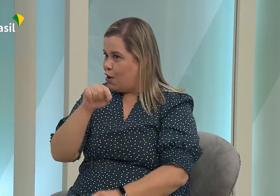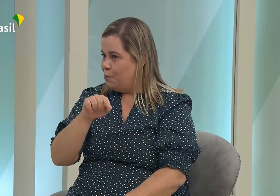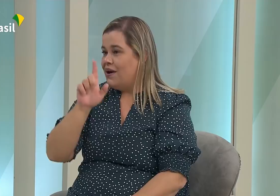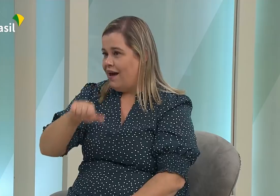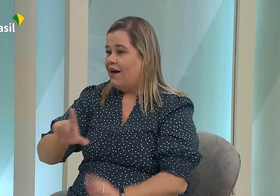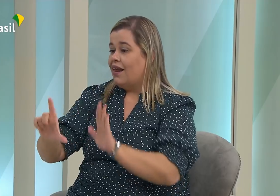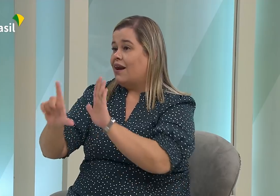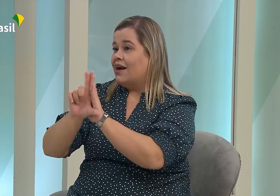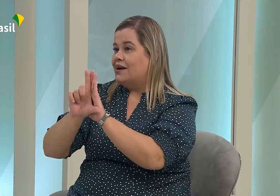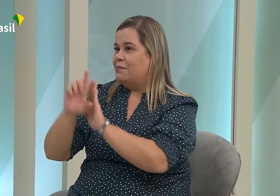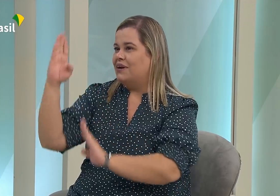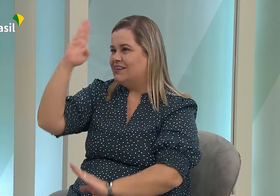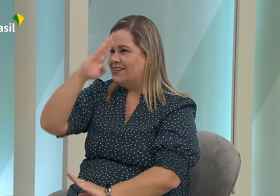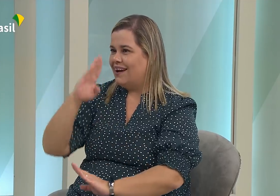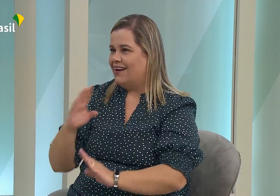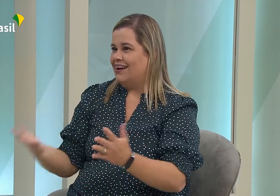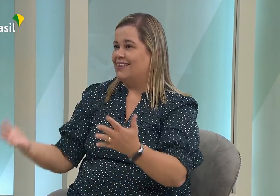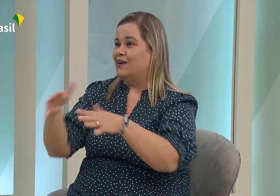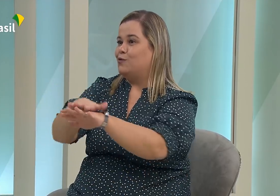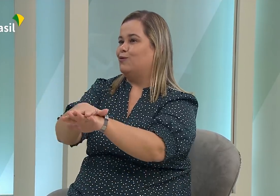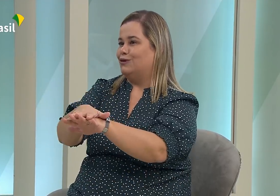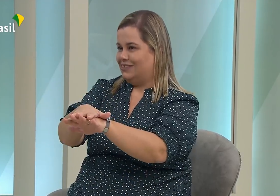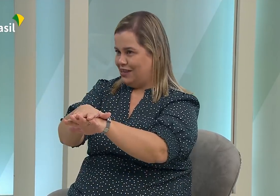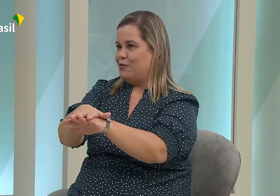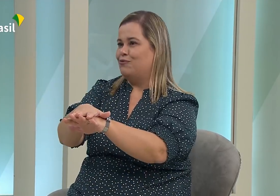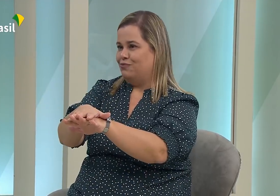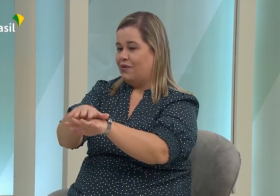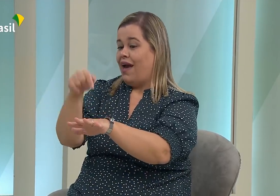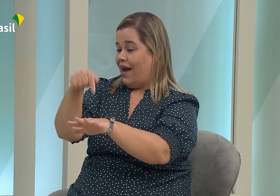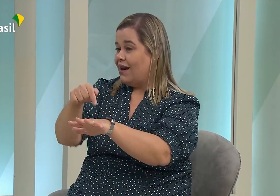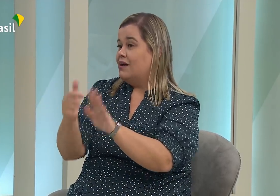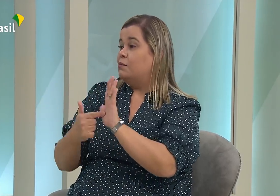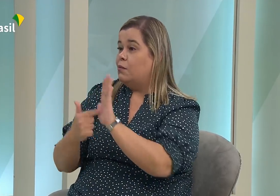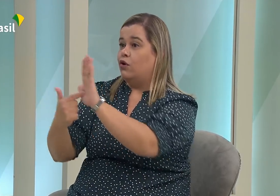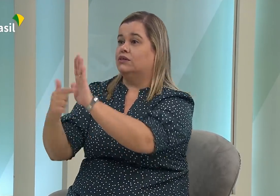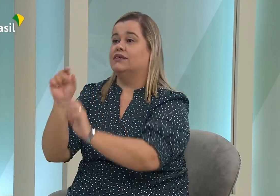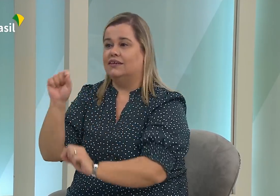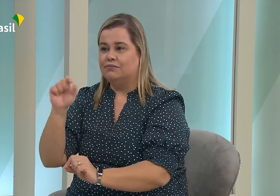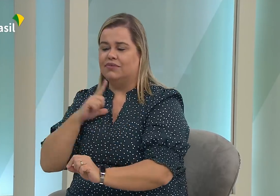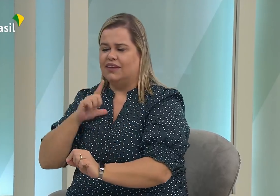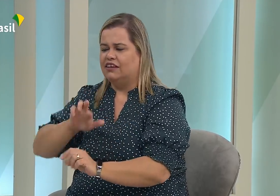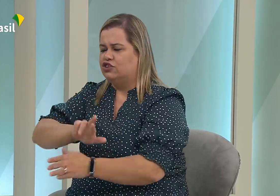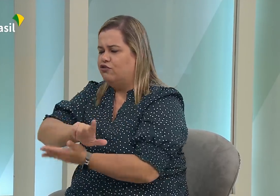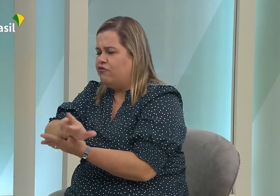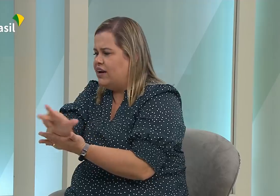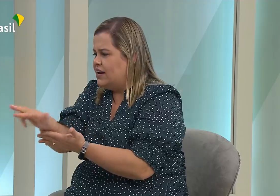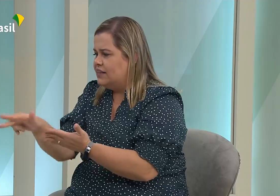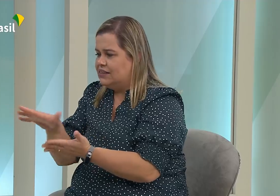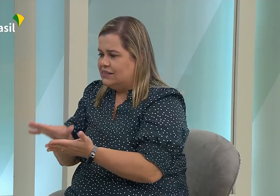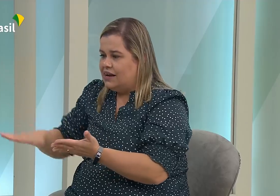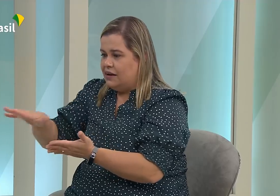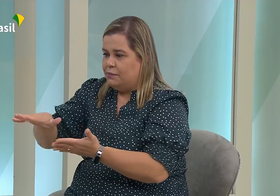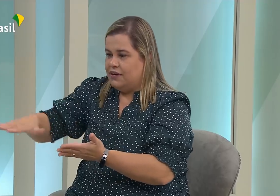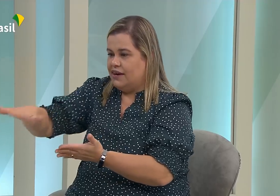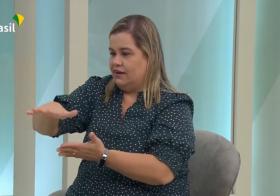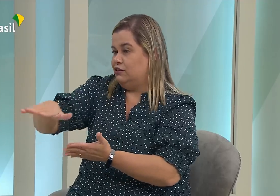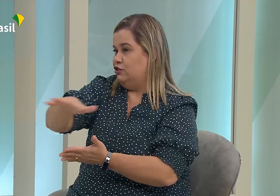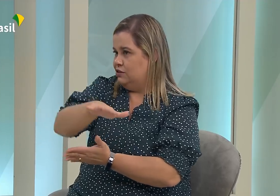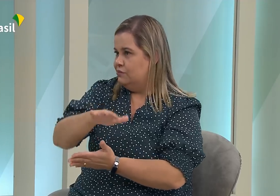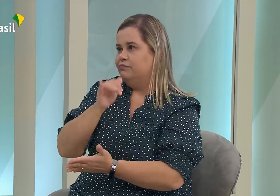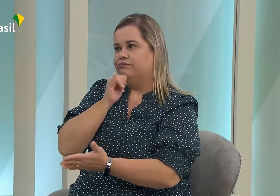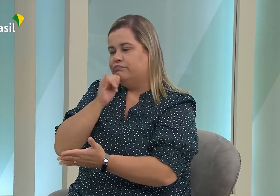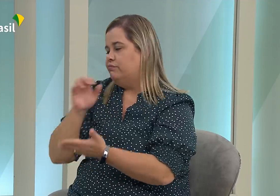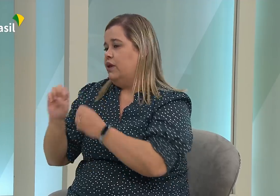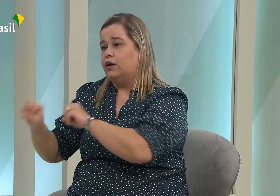Principalmente relativa à inclusão. Já se... Pelo nome podemos observar isso, Lei Brasileira de Inclusão. Porque existem